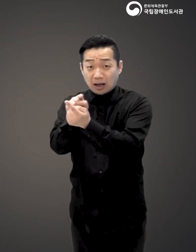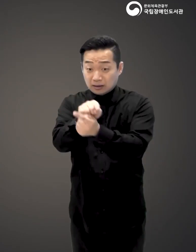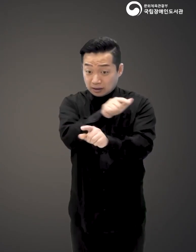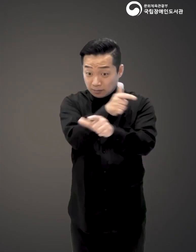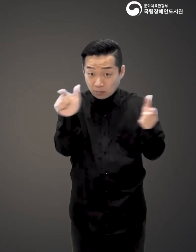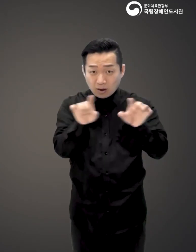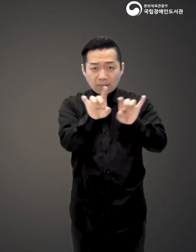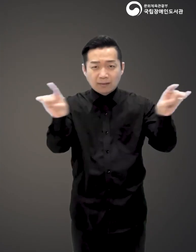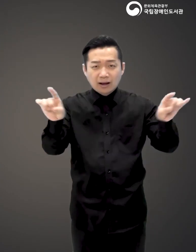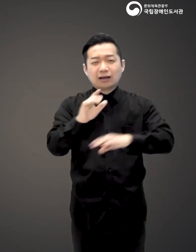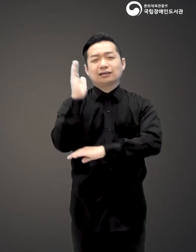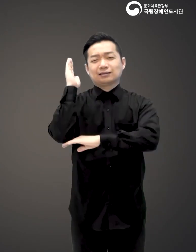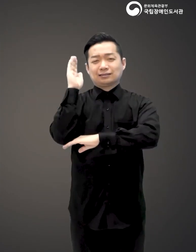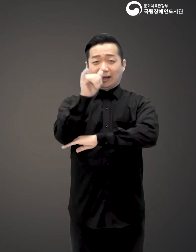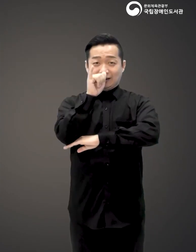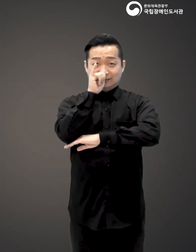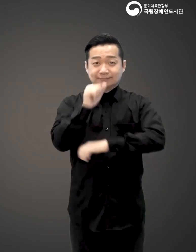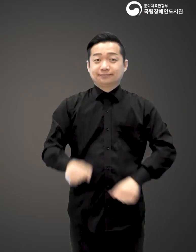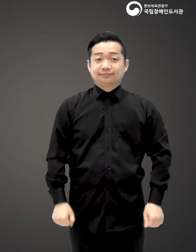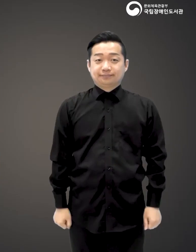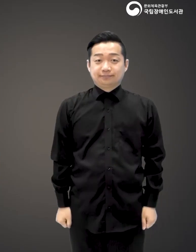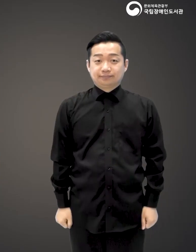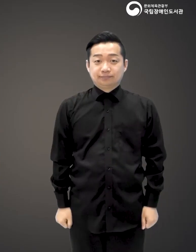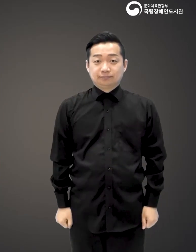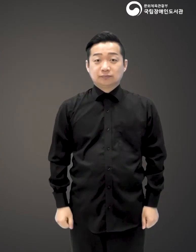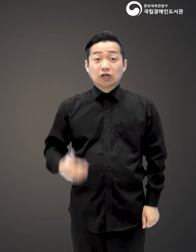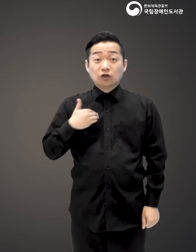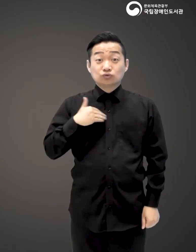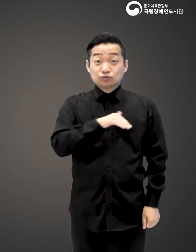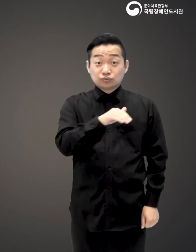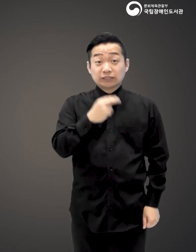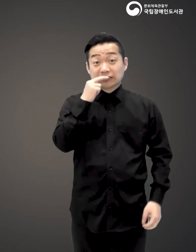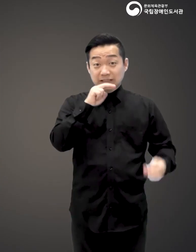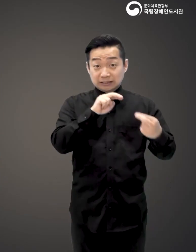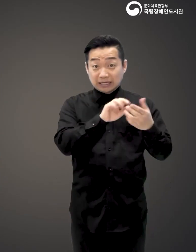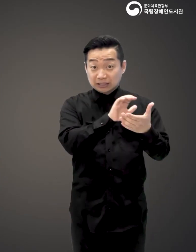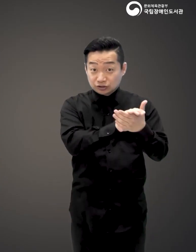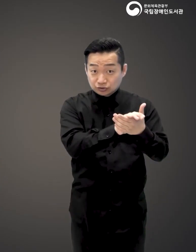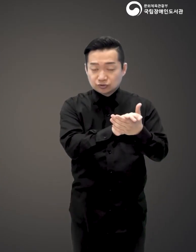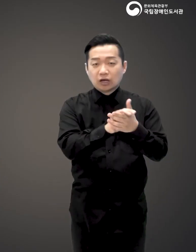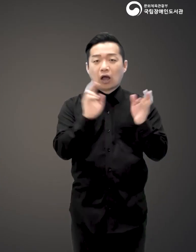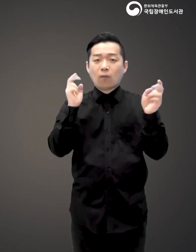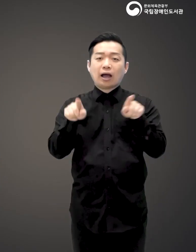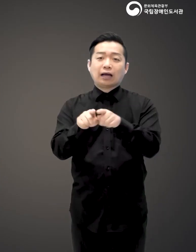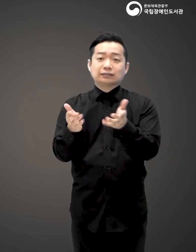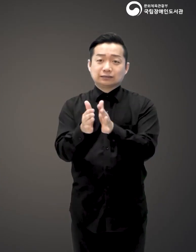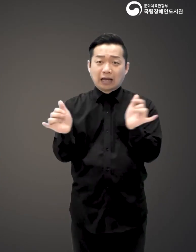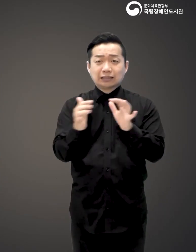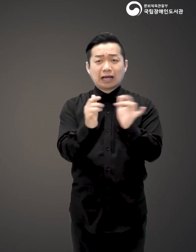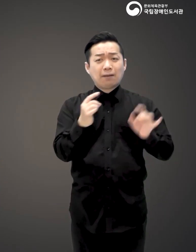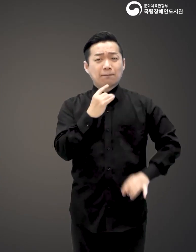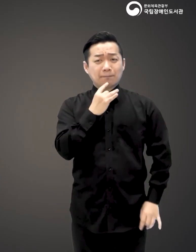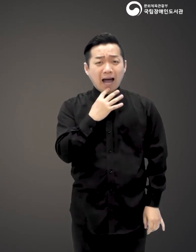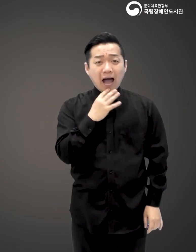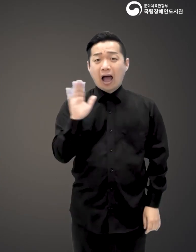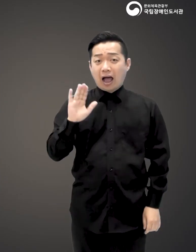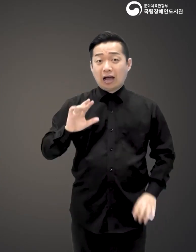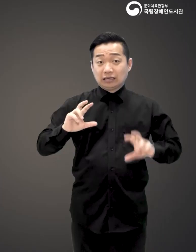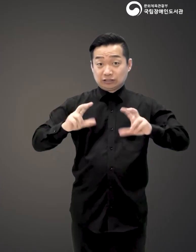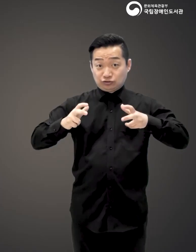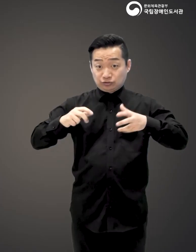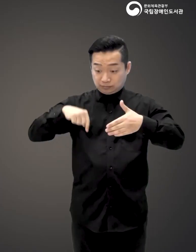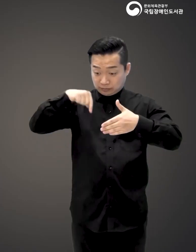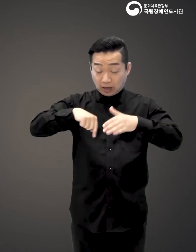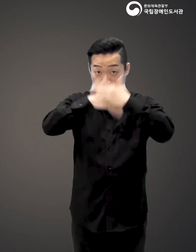그 모든 것들에는 저마다의 이야기가 있습니다 그것은 비단 우리들의 친구 직장 동료와 같이 사람만이 아니라